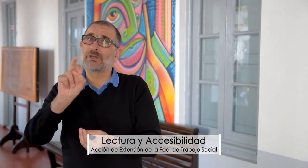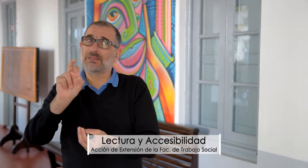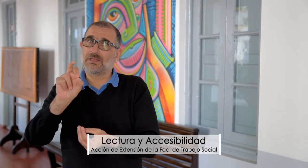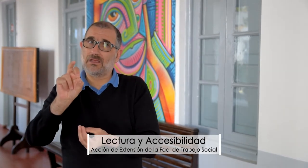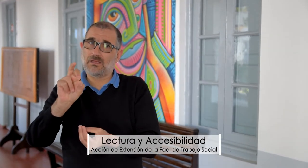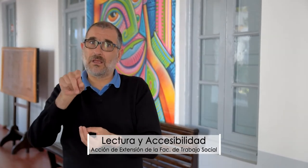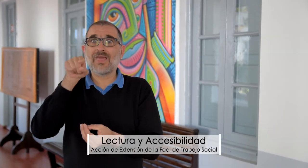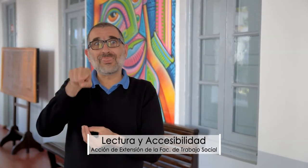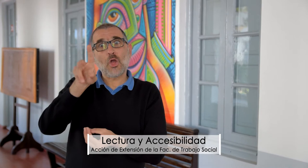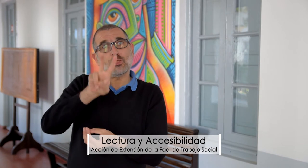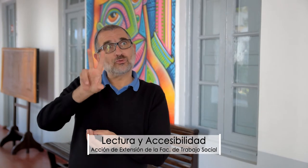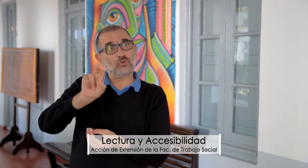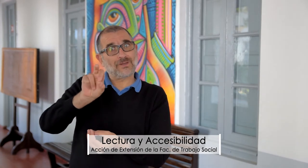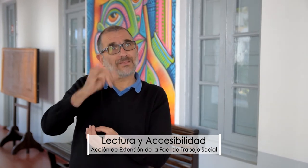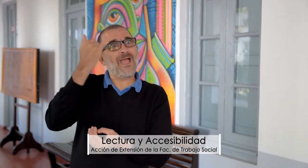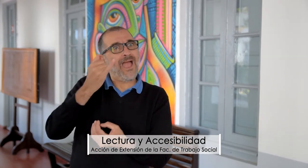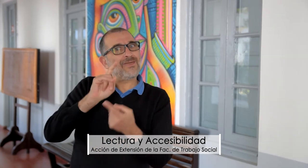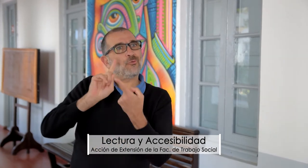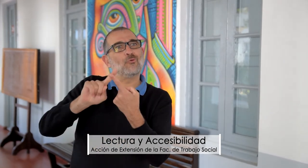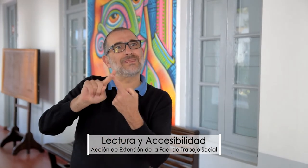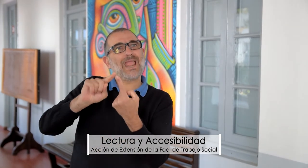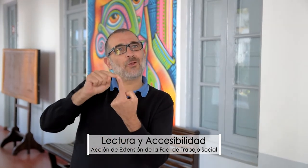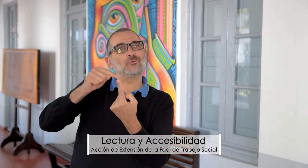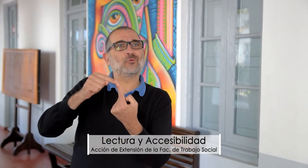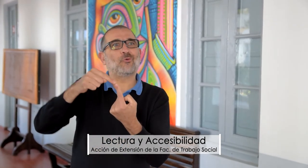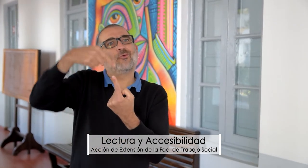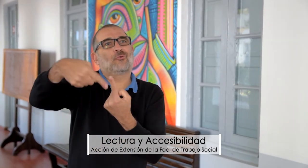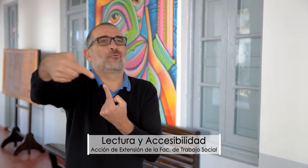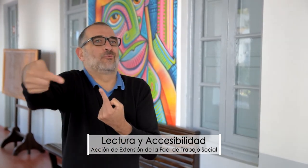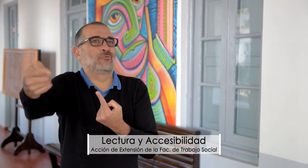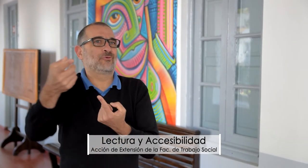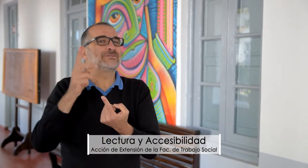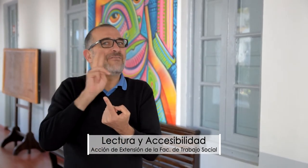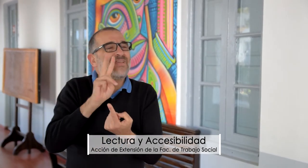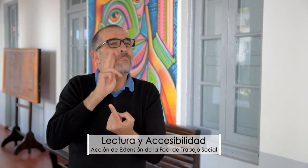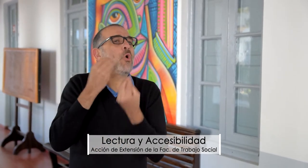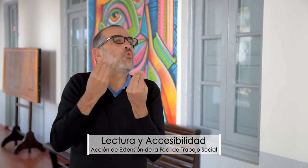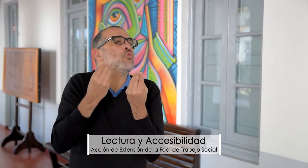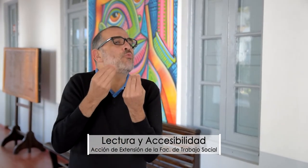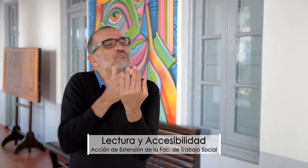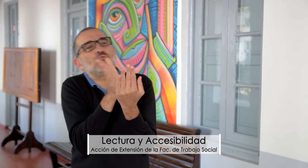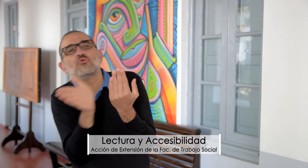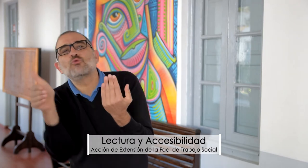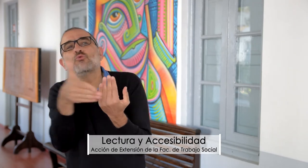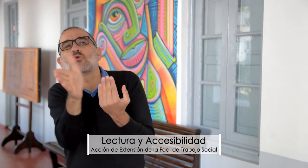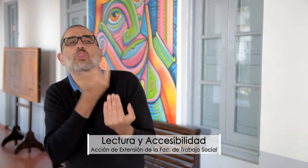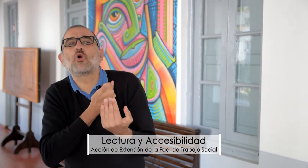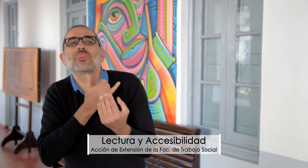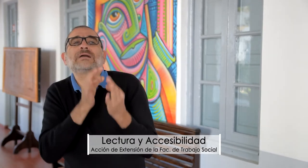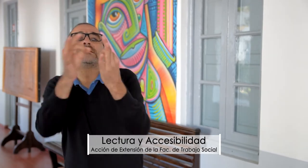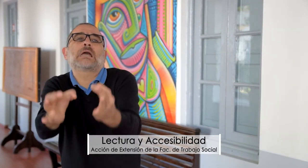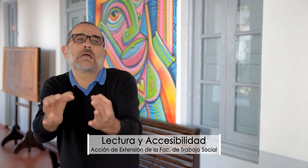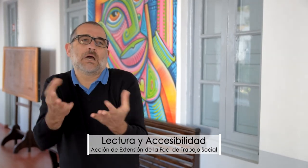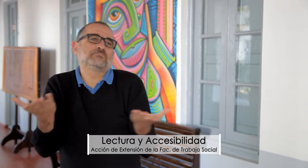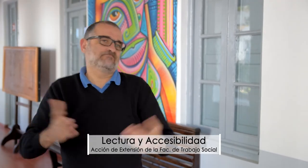hay estudiantes sordos, son 230 en total, y de los 230 tenemos contacto a través de ellos con otras personas y otras instituciones. Entonces,